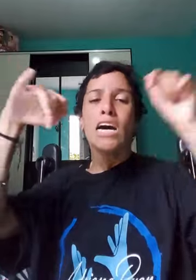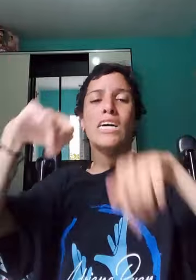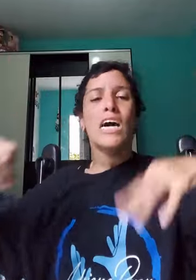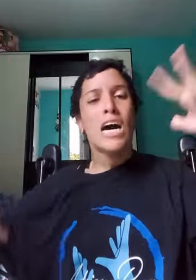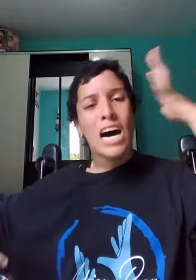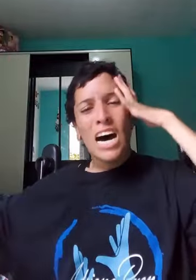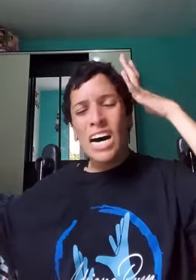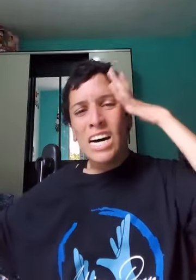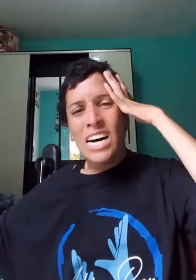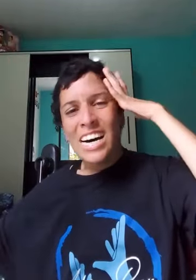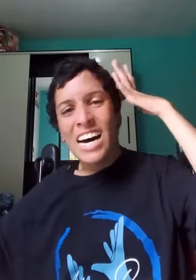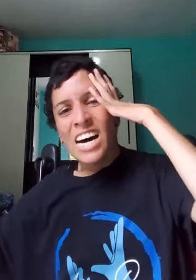saber